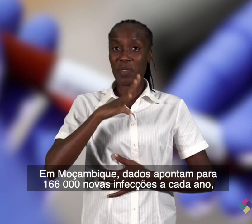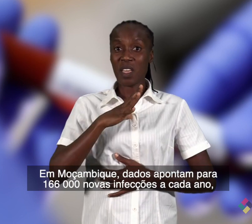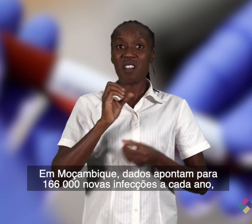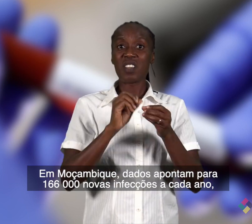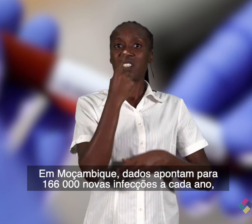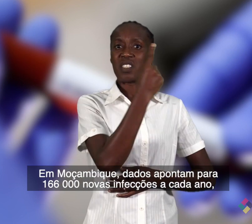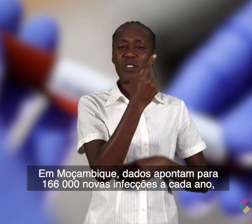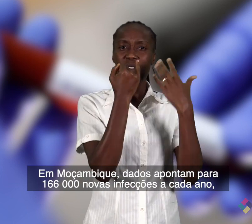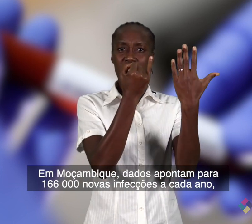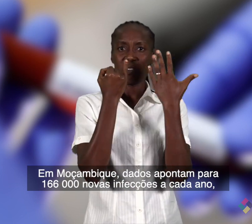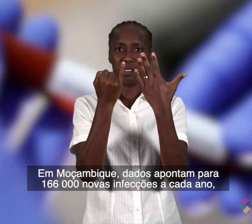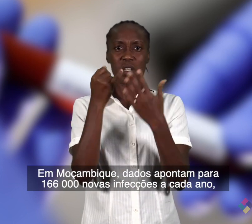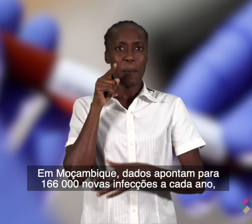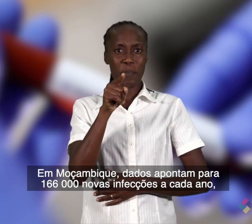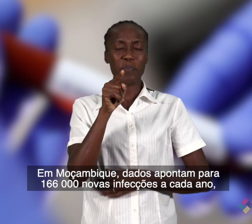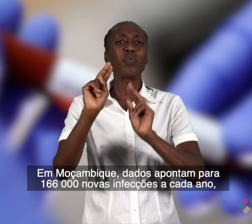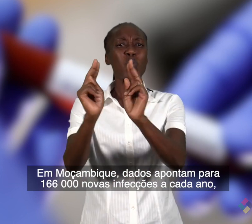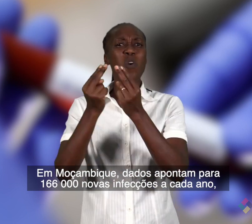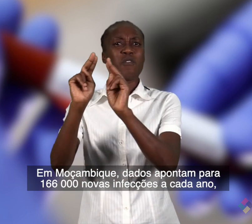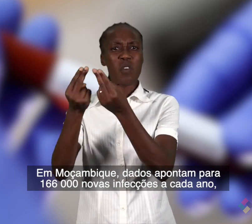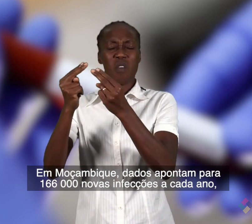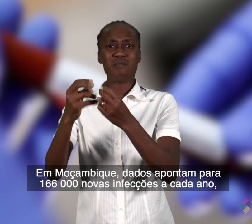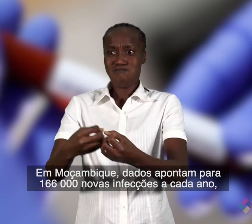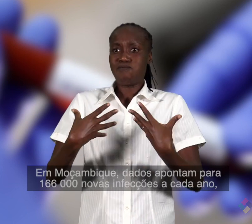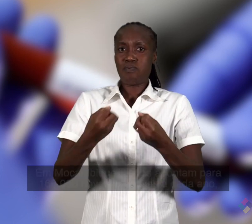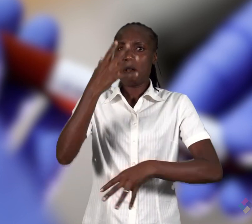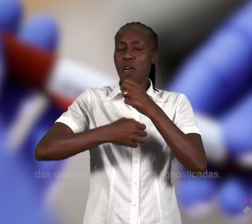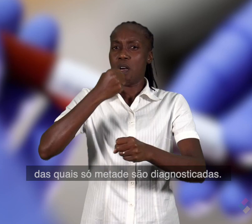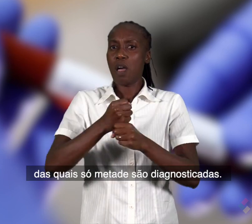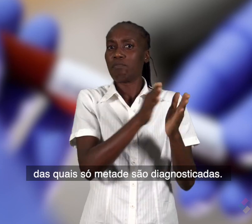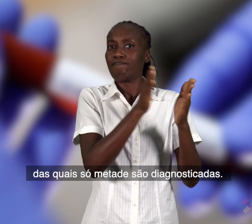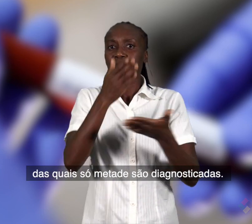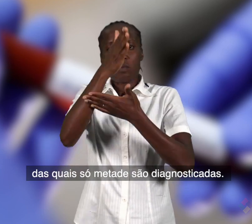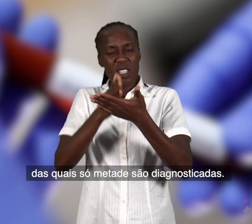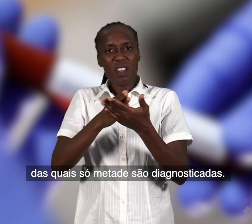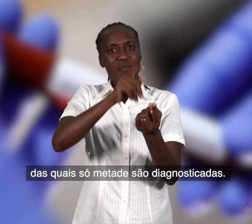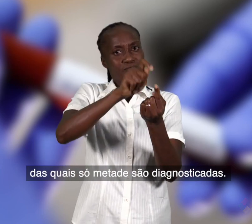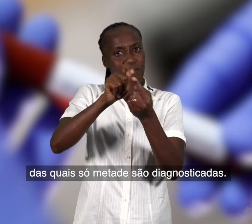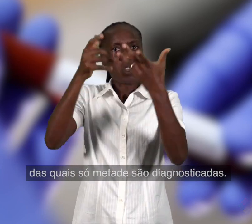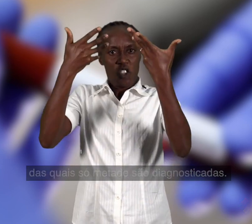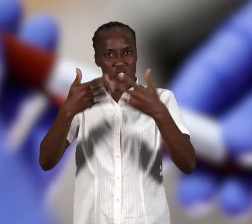apontam para 166 mil novas infeções a cada ano, das quais metade são diagnosticadas.